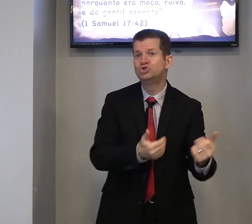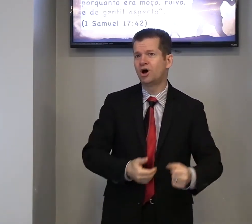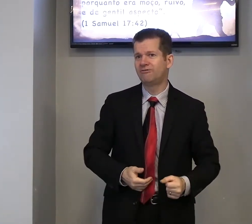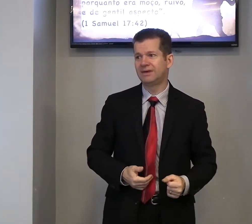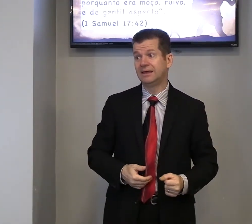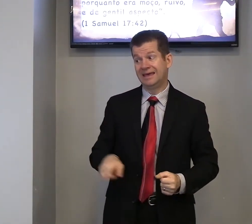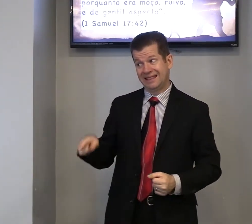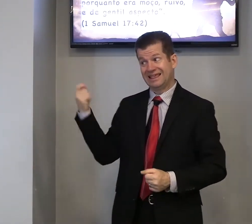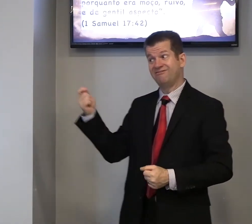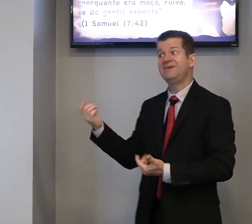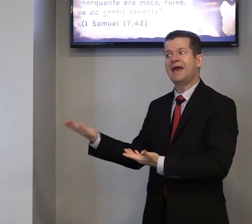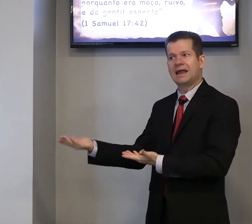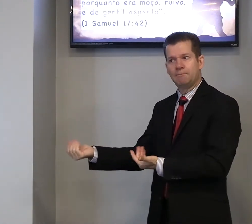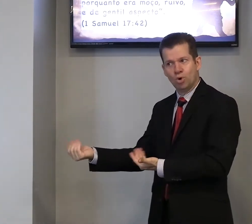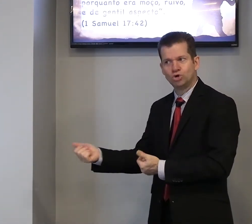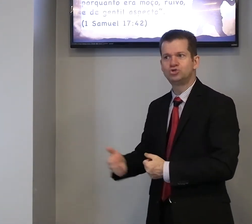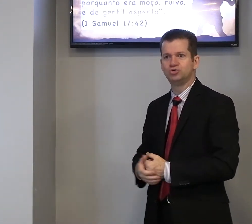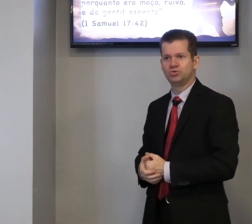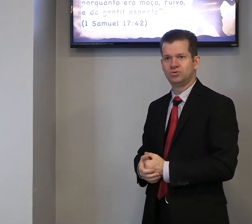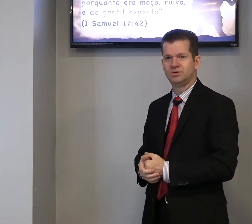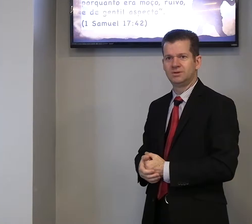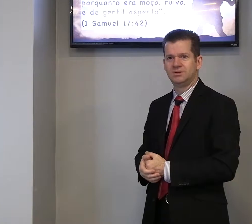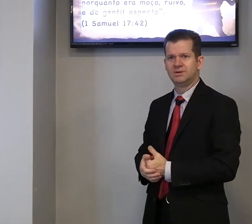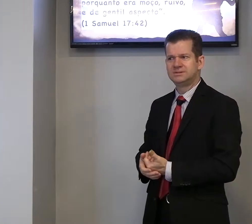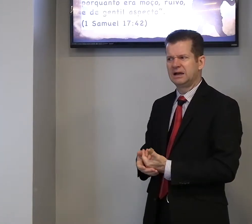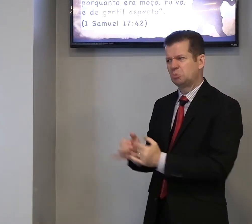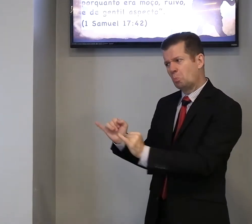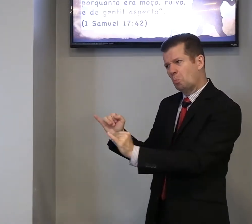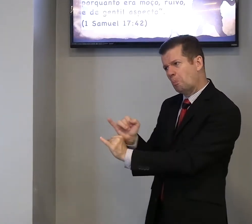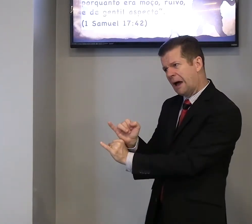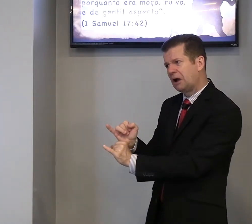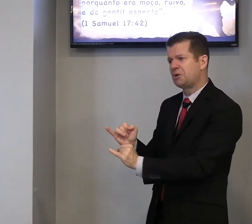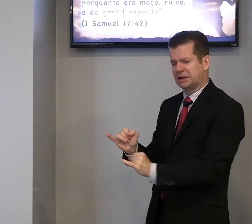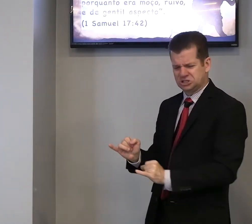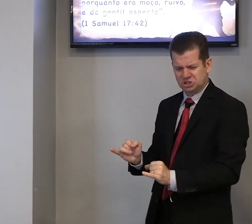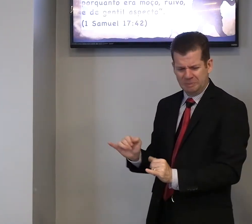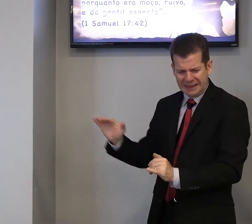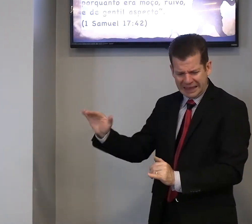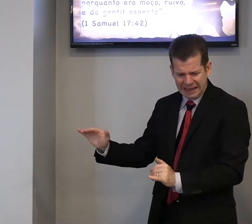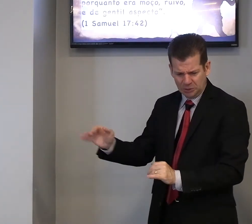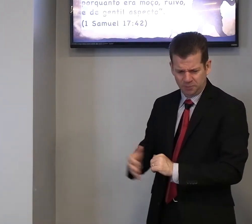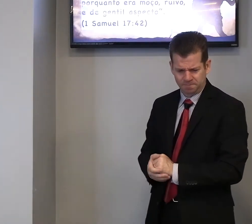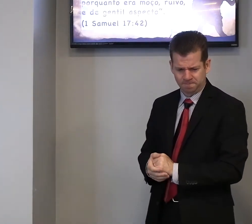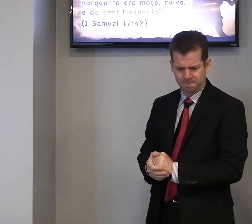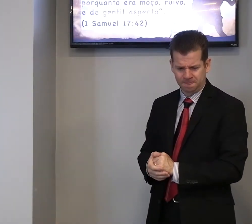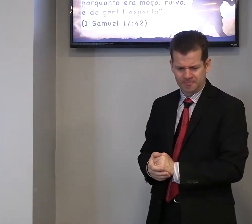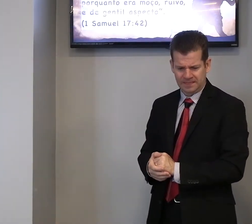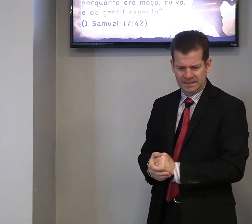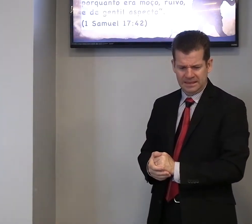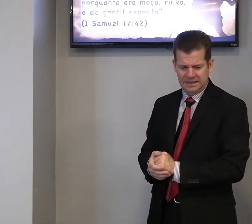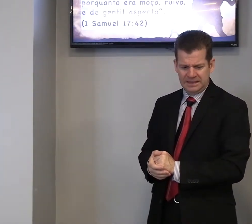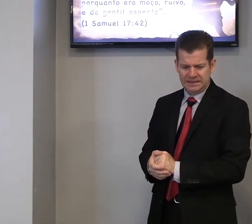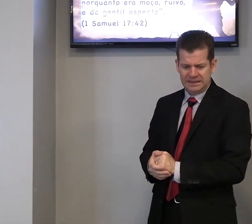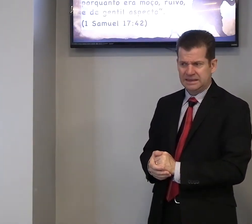jovem. Davi era moço, certo? Marro, imagino, pequeno e